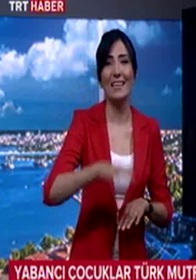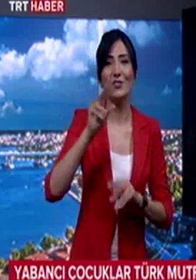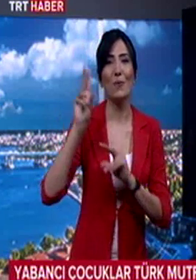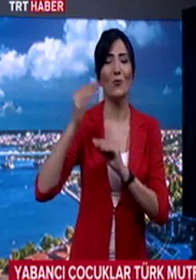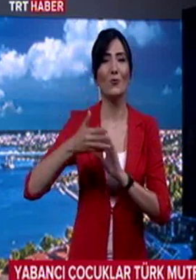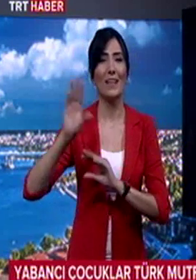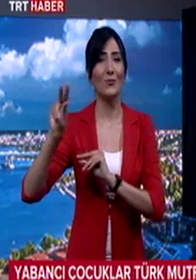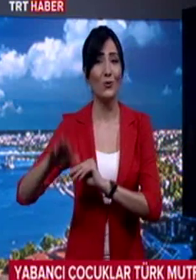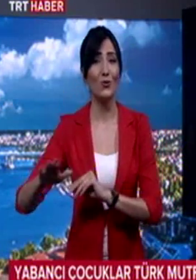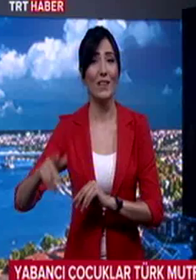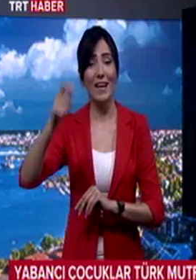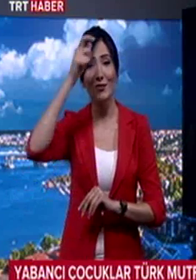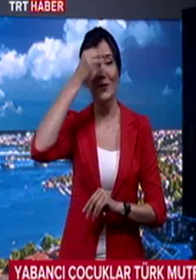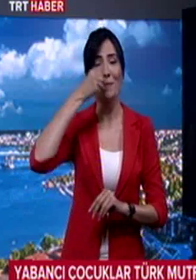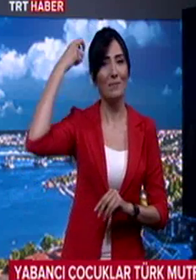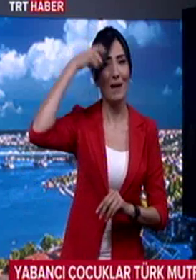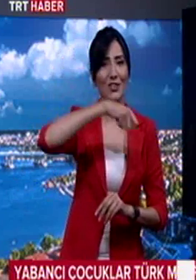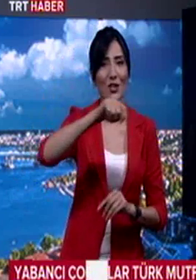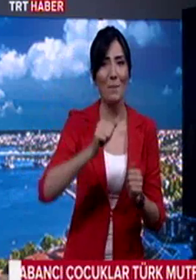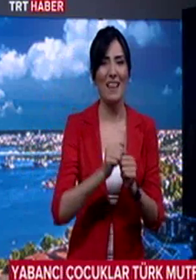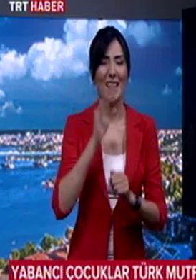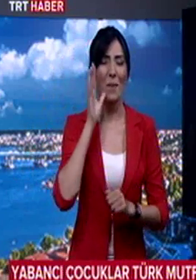çocuklar, Türk aşçılarla birlikte pasta yaptı.